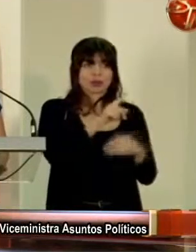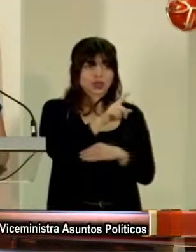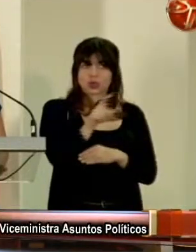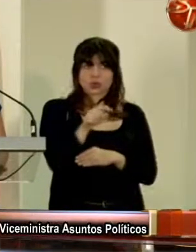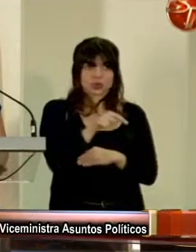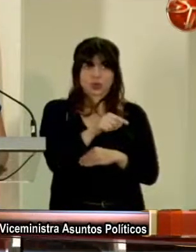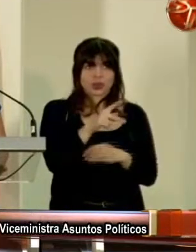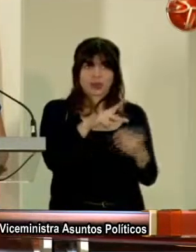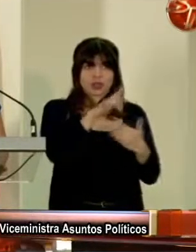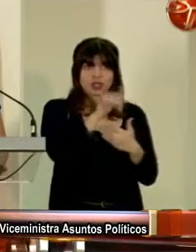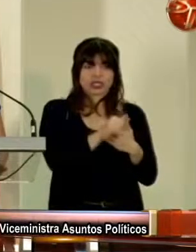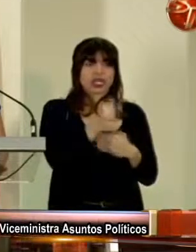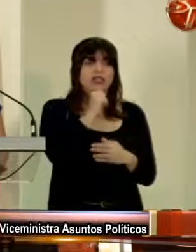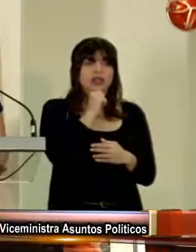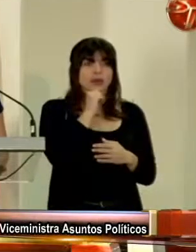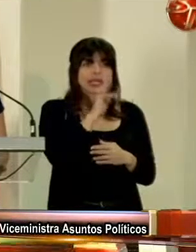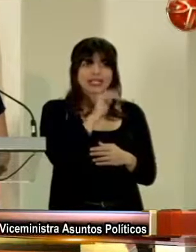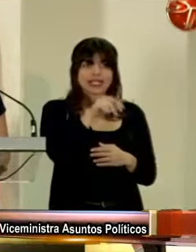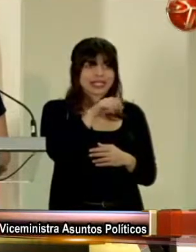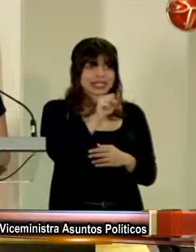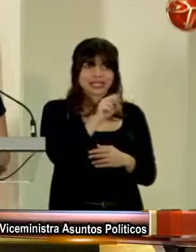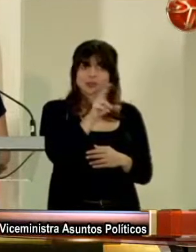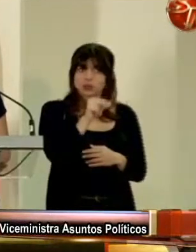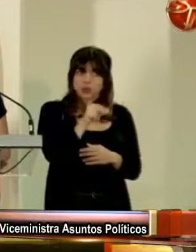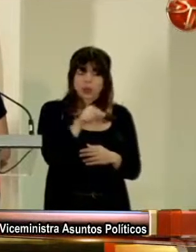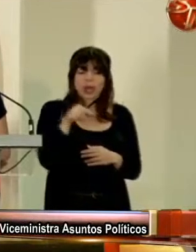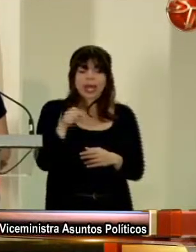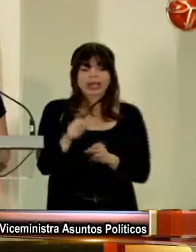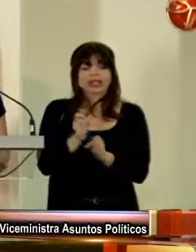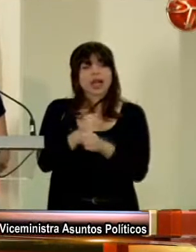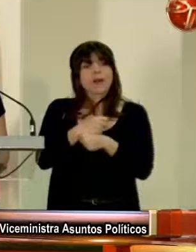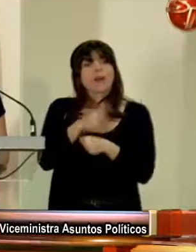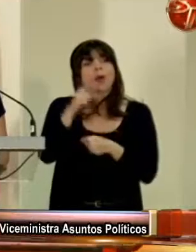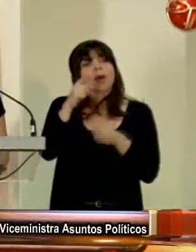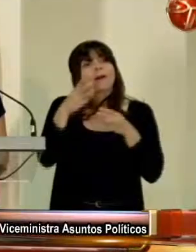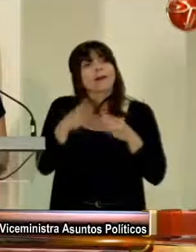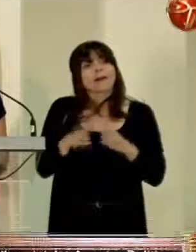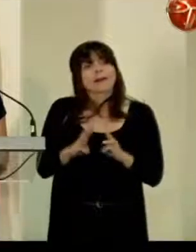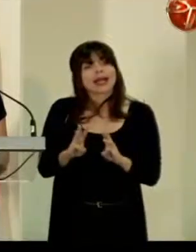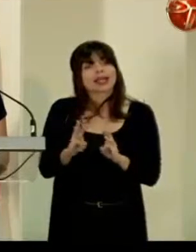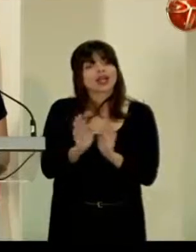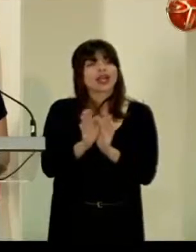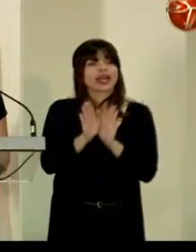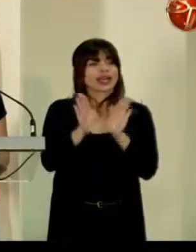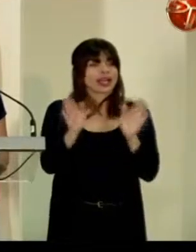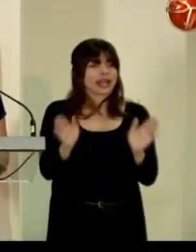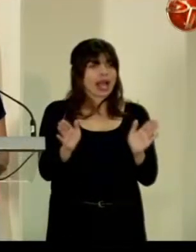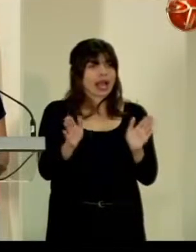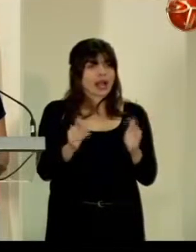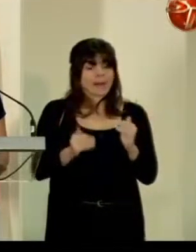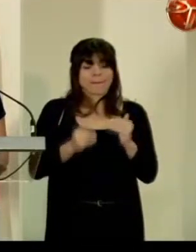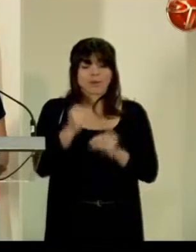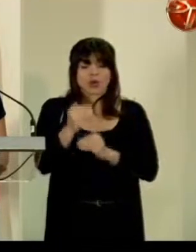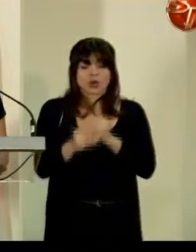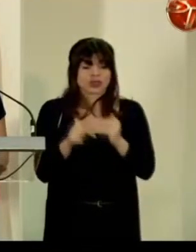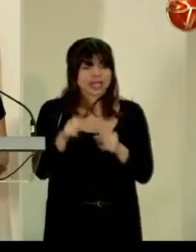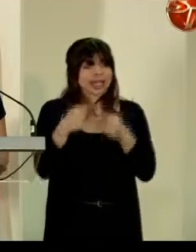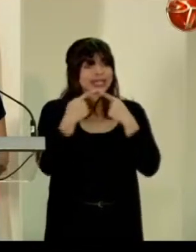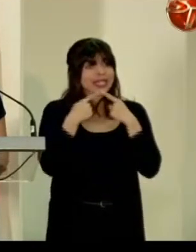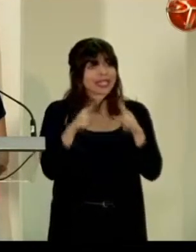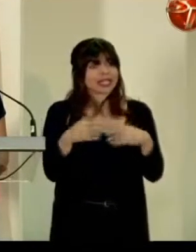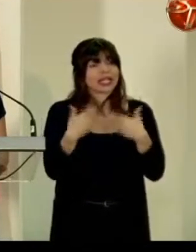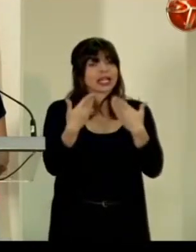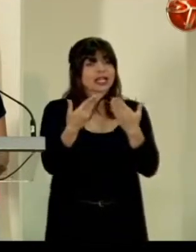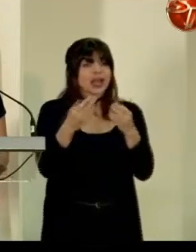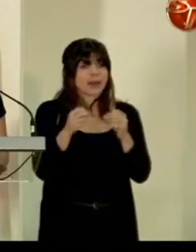consulta del proyecto hidroeléctrico del DIQUIS, es la elaboración de un mecanismo general. El proceso que esta directriz